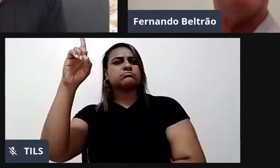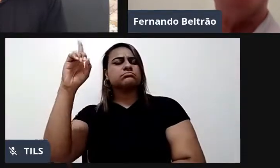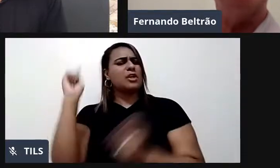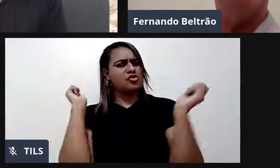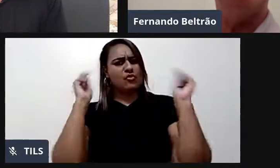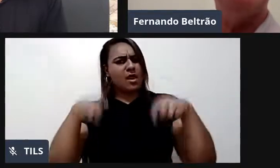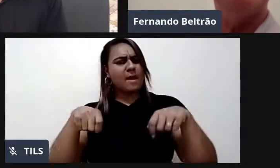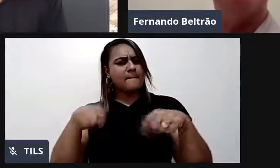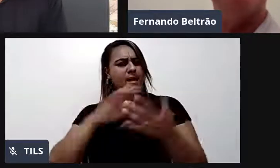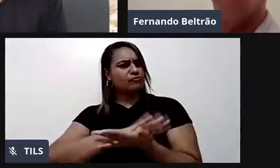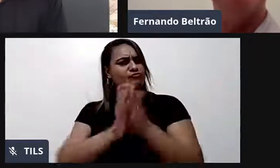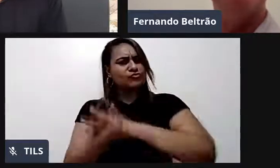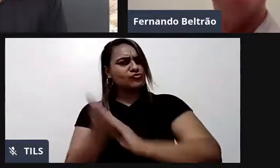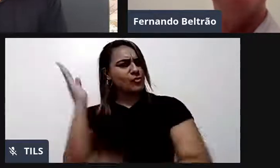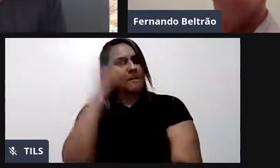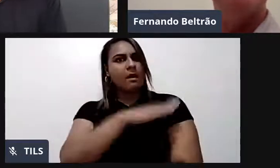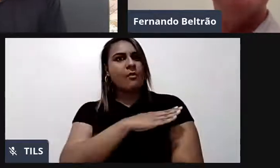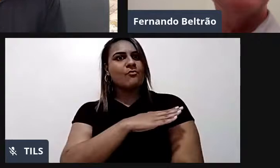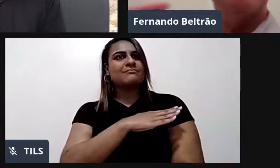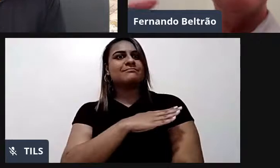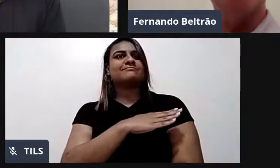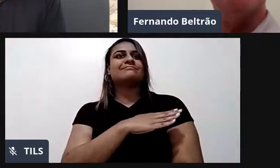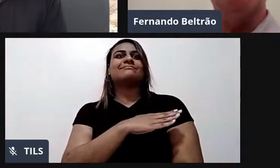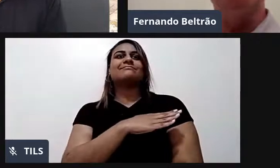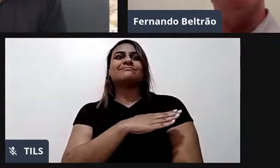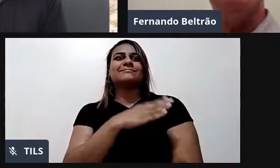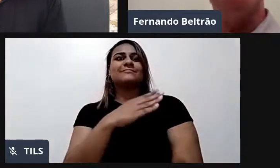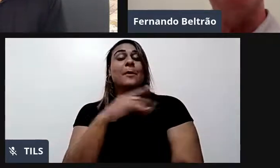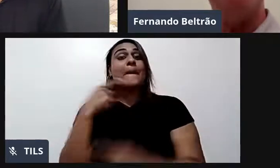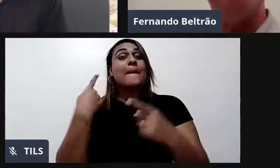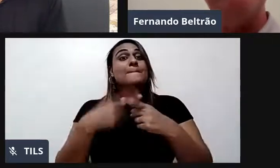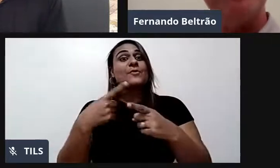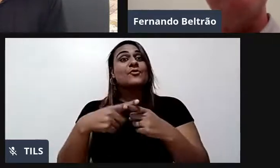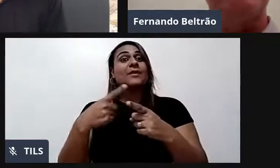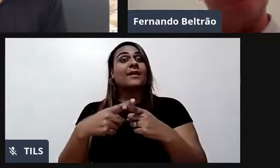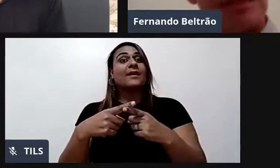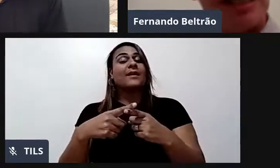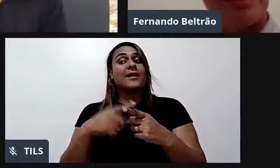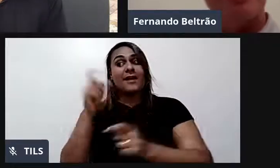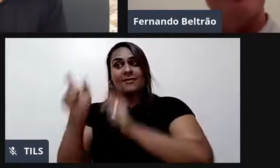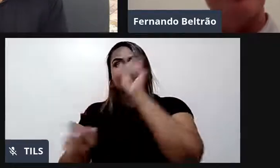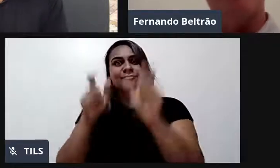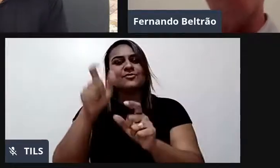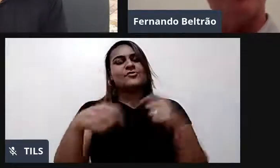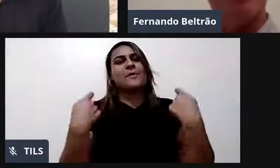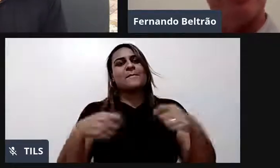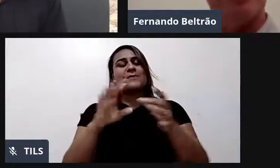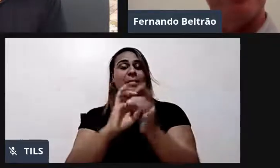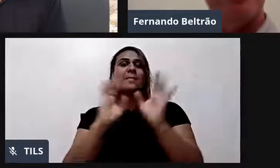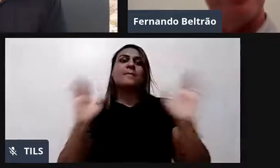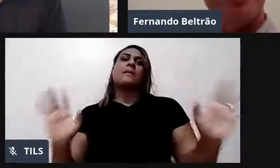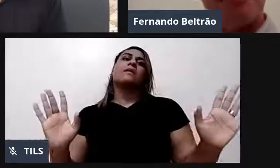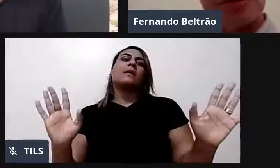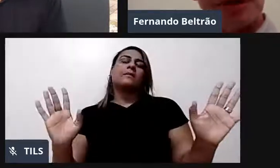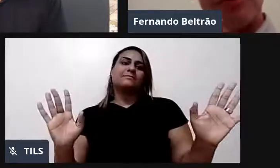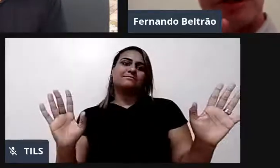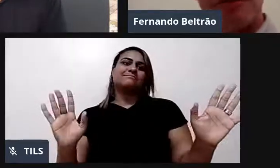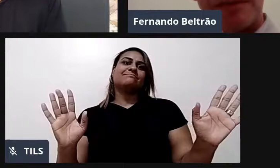com o livre-arbítrio. Seria acabar com o direito do indivíduo de não ser algo bacana. Pois bem, vou lhe dar uma